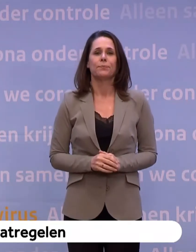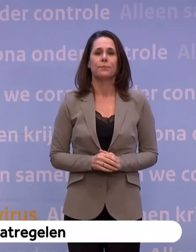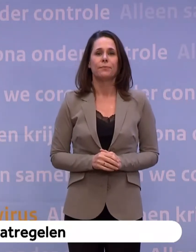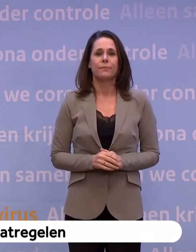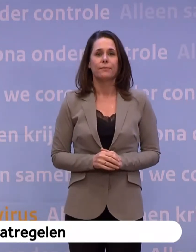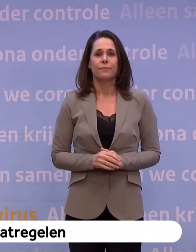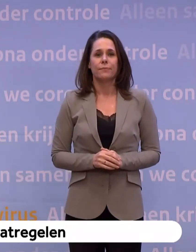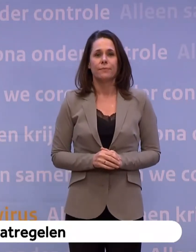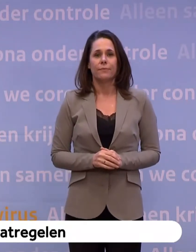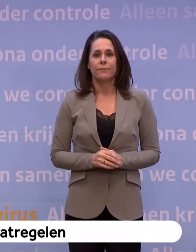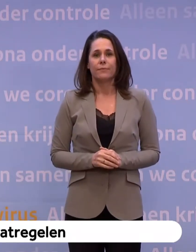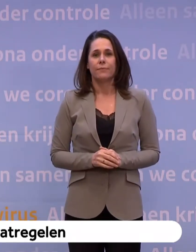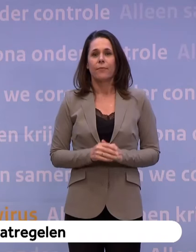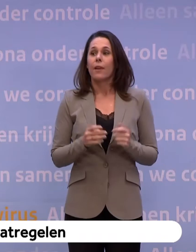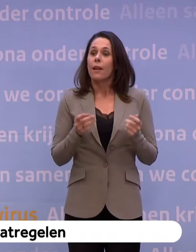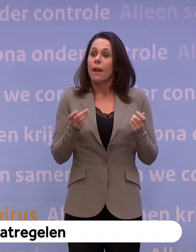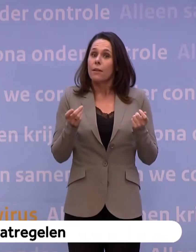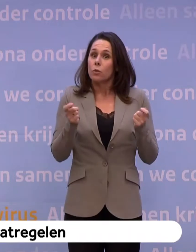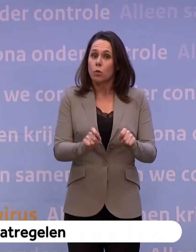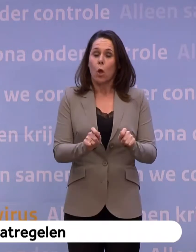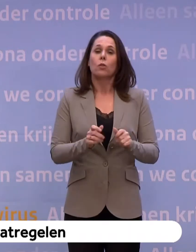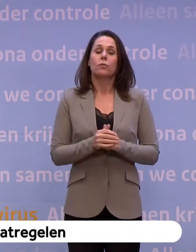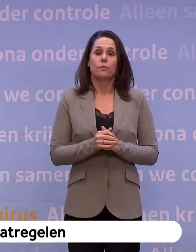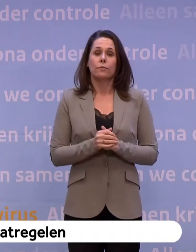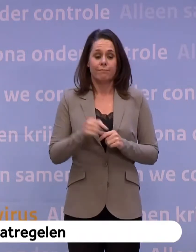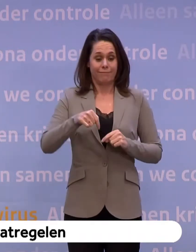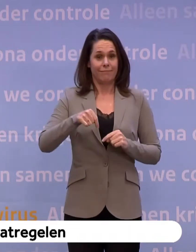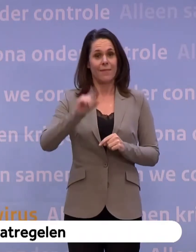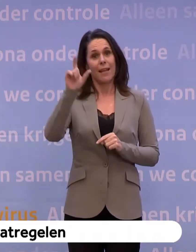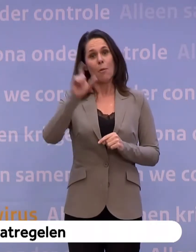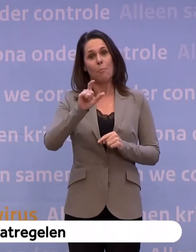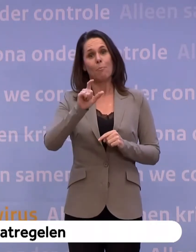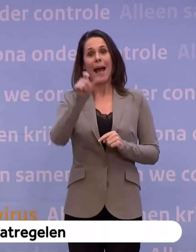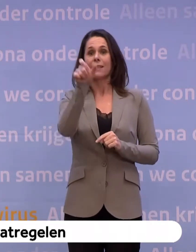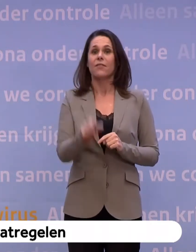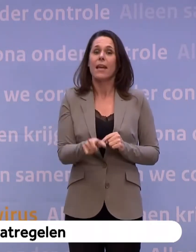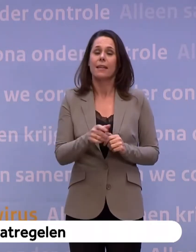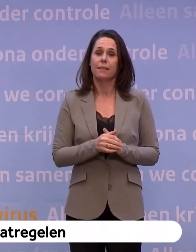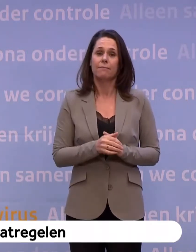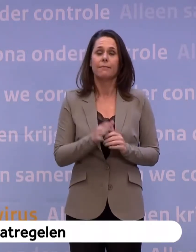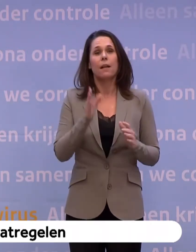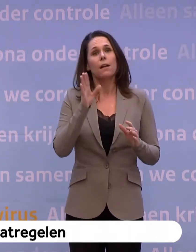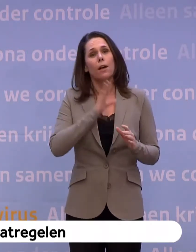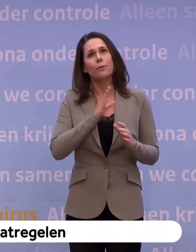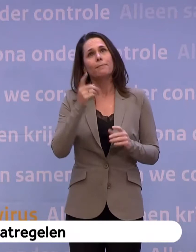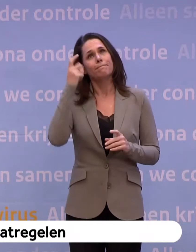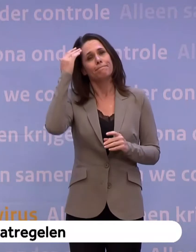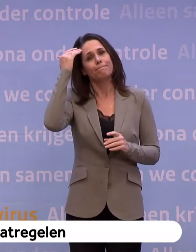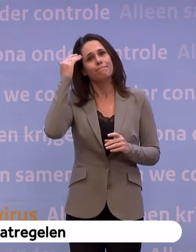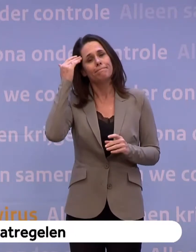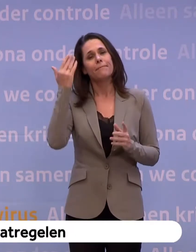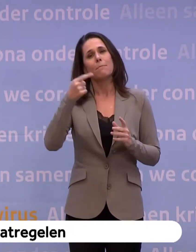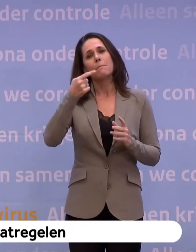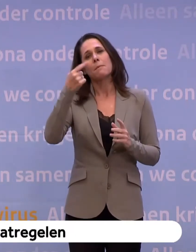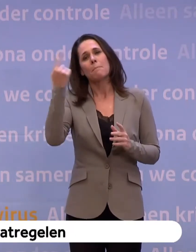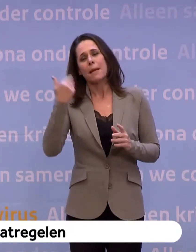En tot slot laten we in deze paasweek er ook bij stilstaan dat er steeds meer mensen zijn...